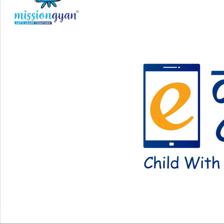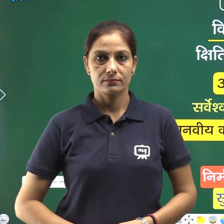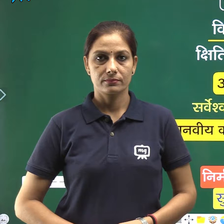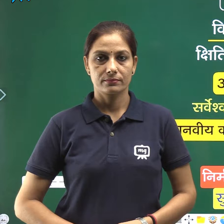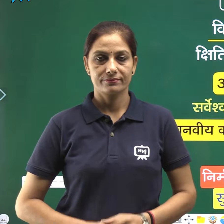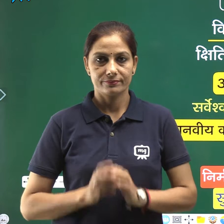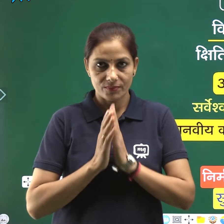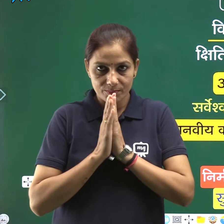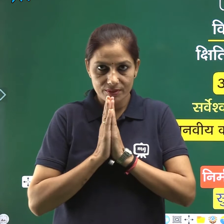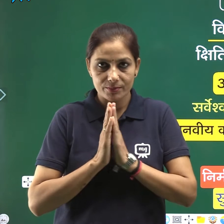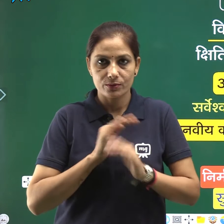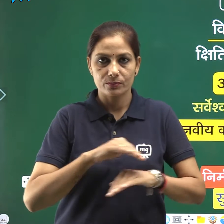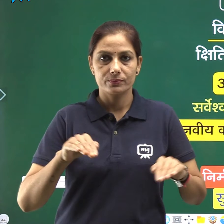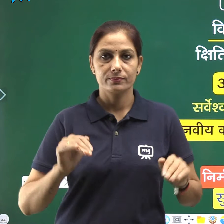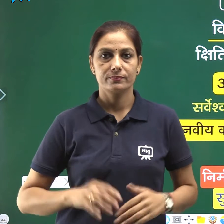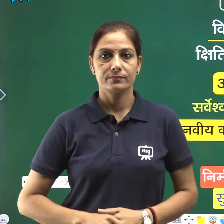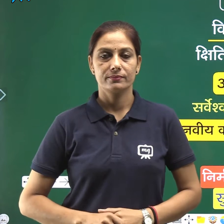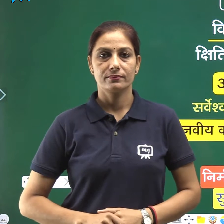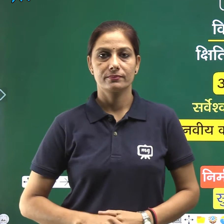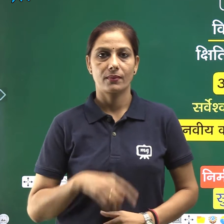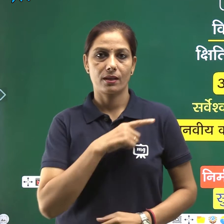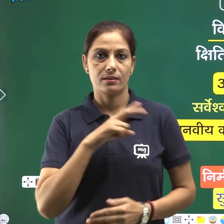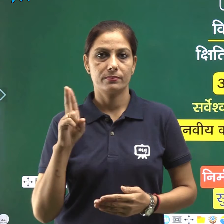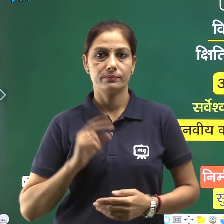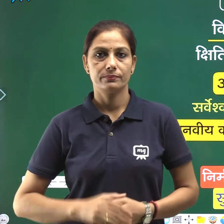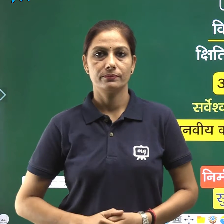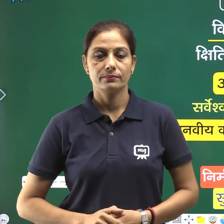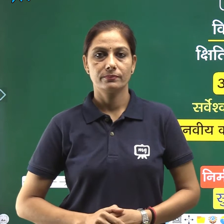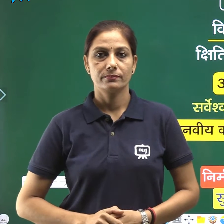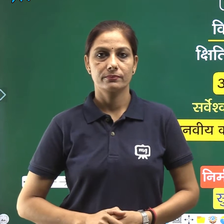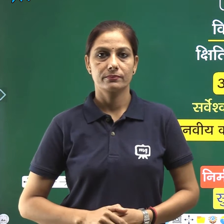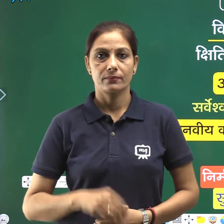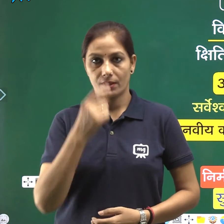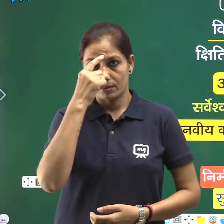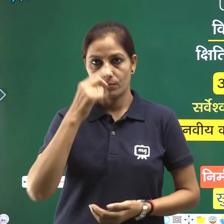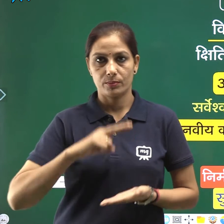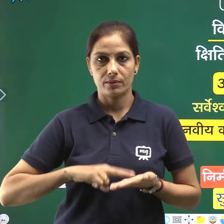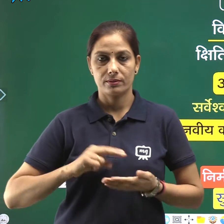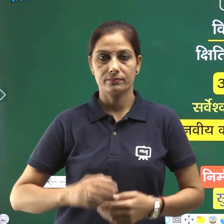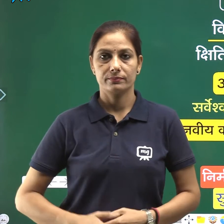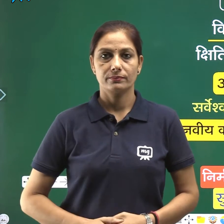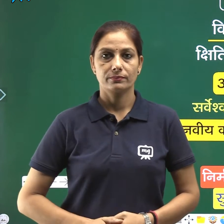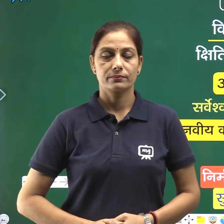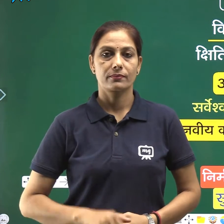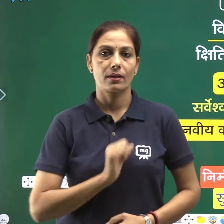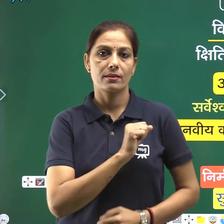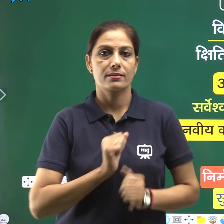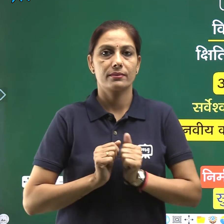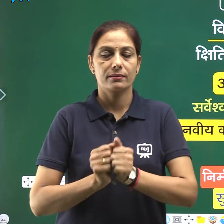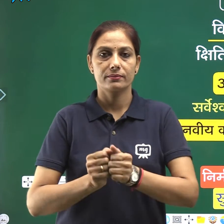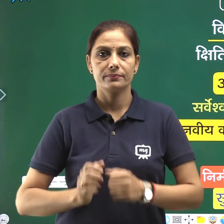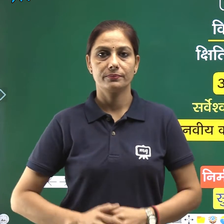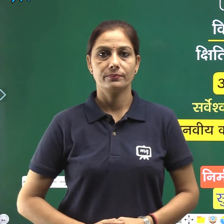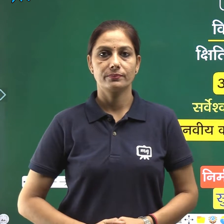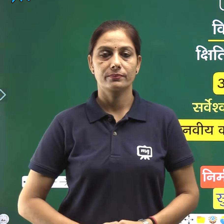नमस्कार बच्चों मेरा नाम निर्मलकुमार गुपता मेरे साथ